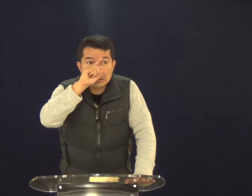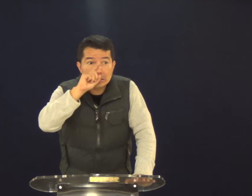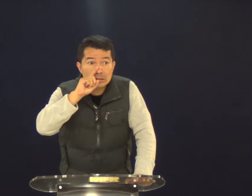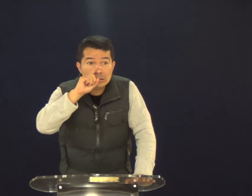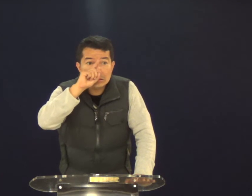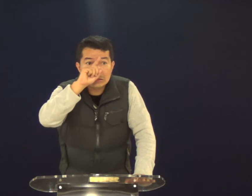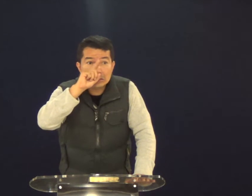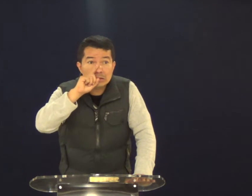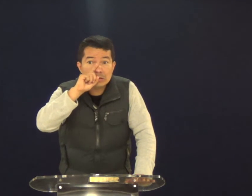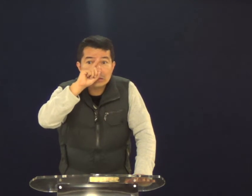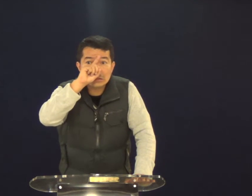Perigoso isso, hein?